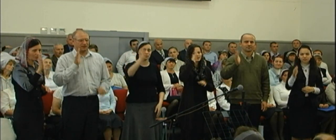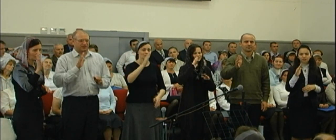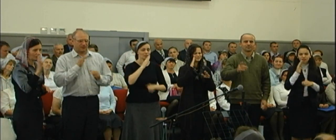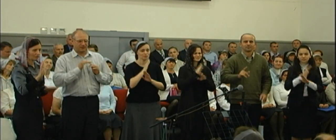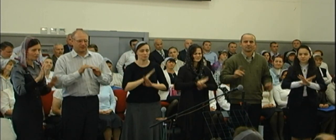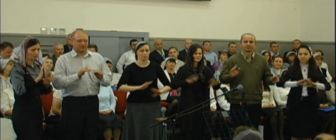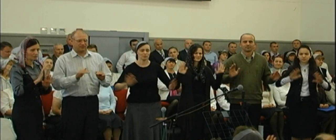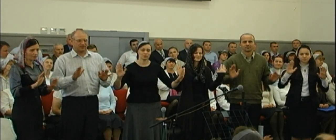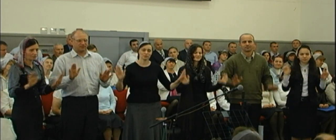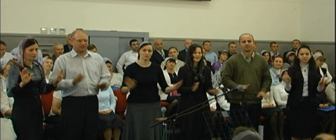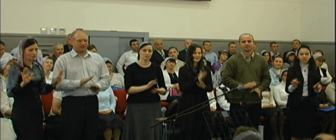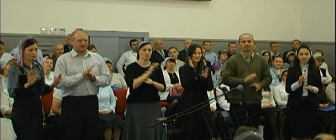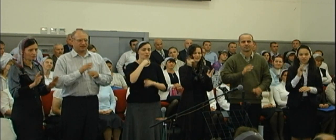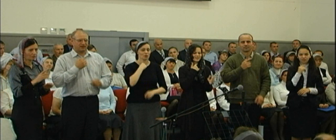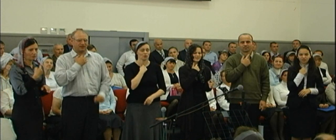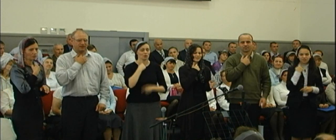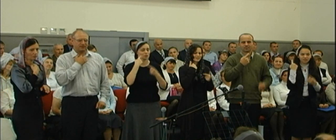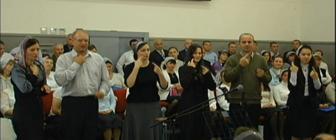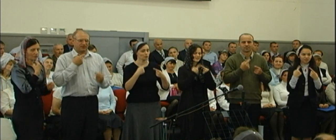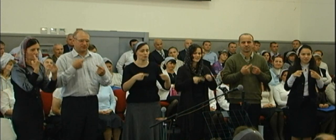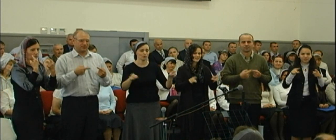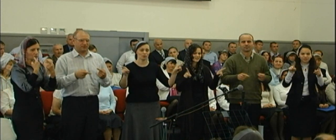когда-нибудь не так